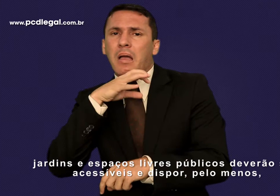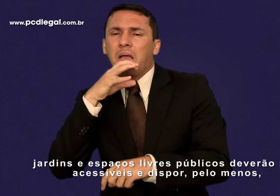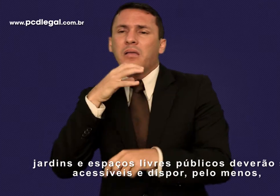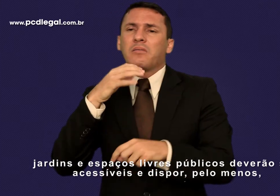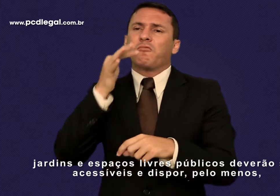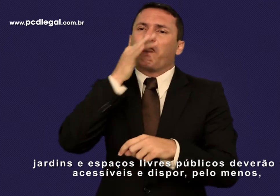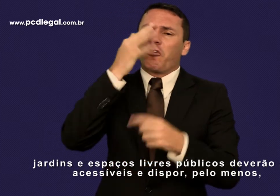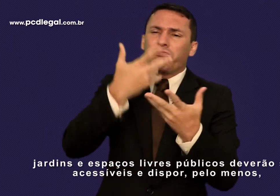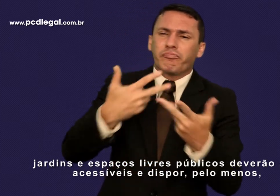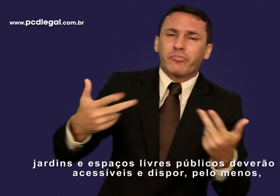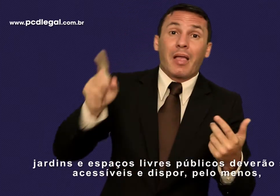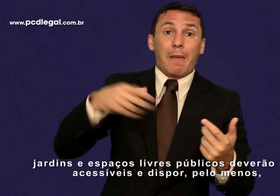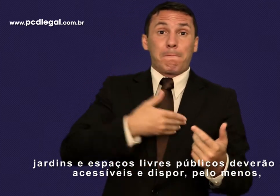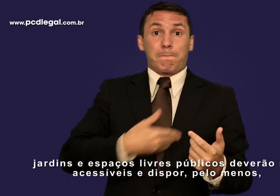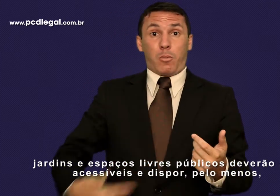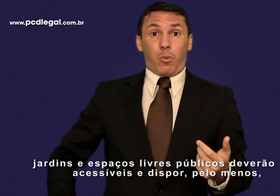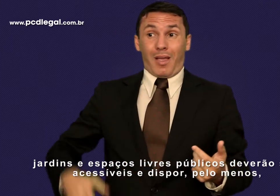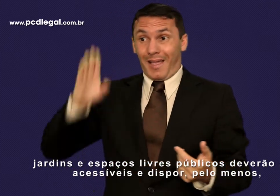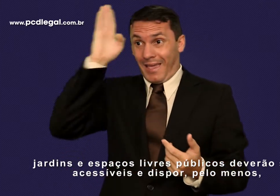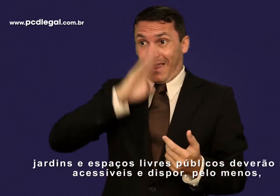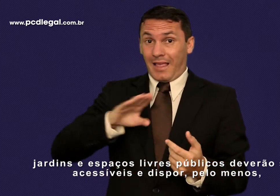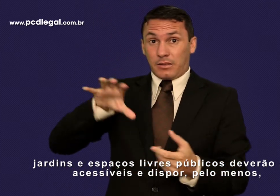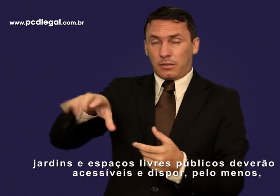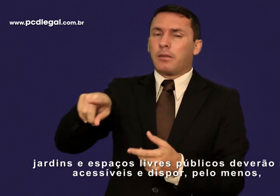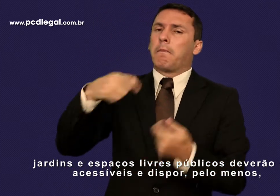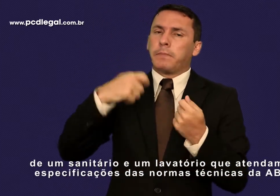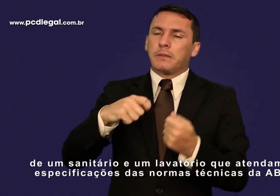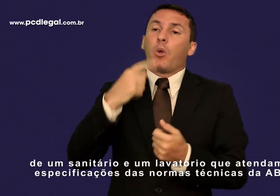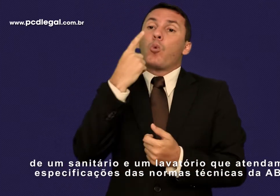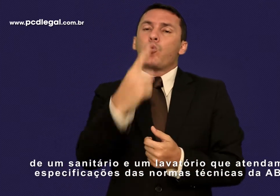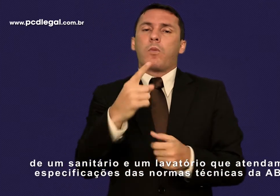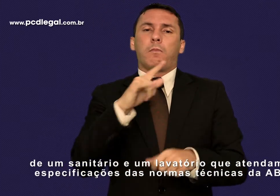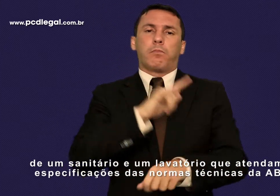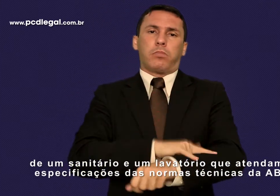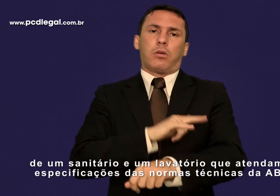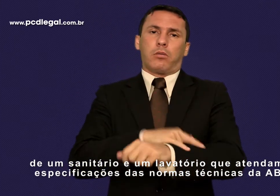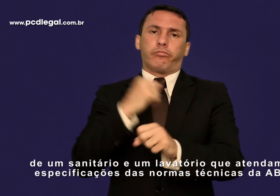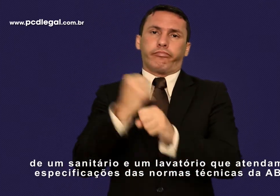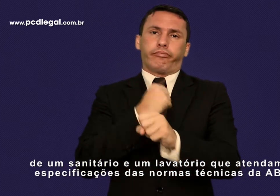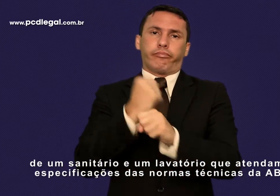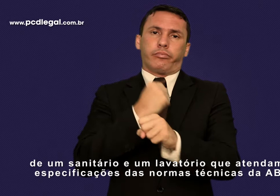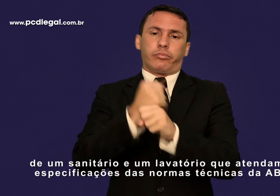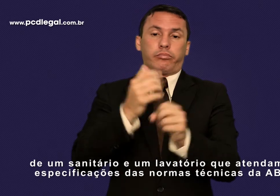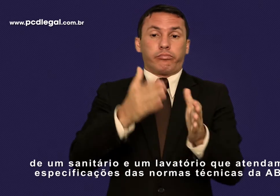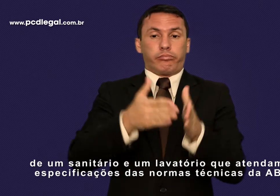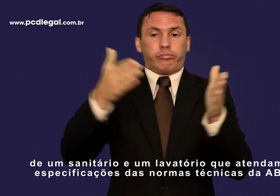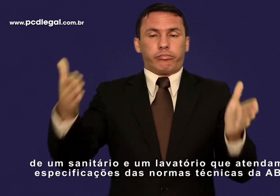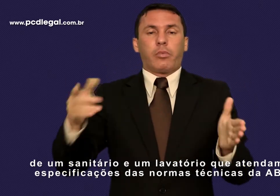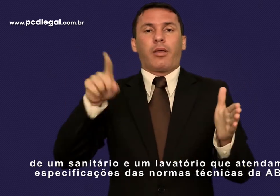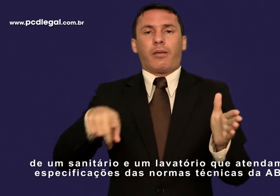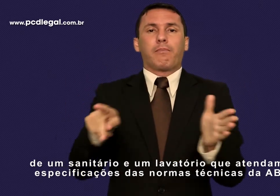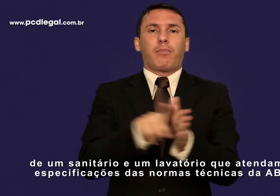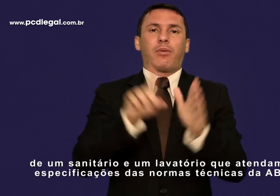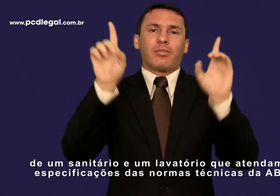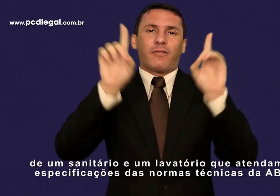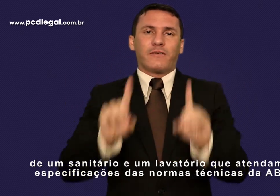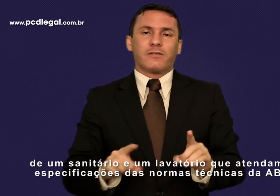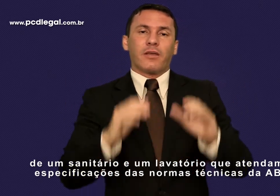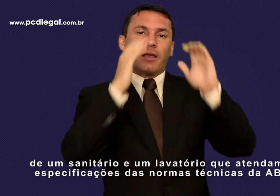deverão ser acessíveis e dispor, pelo menos, de um sanitário e um lavatório que atendam às especificações das normas técnicas